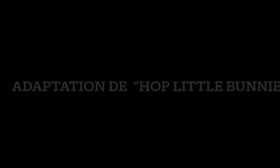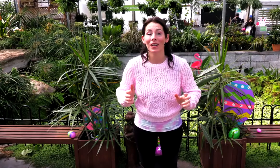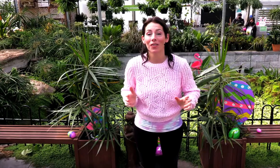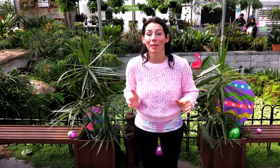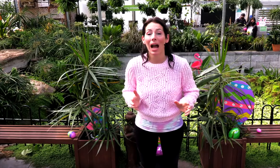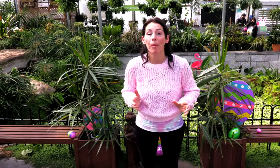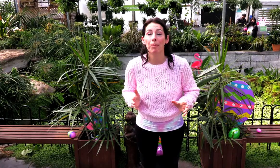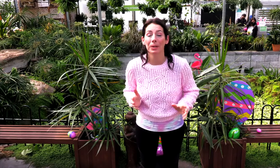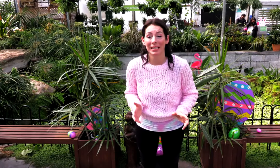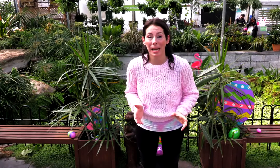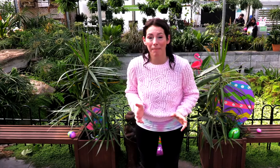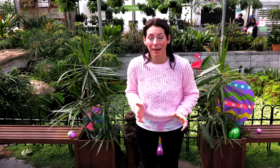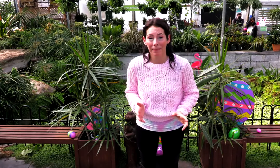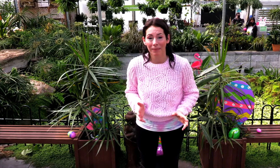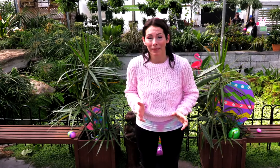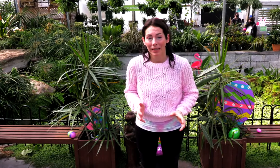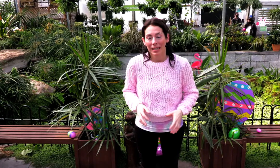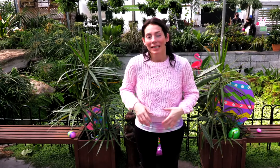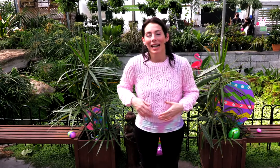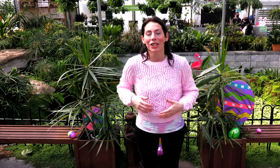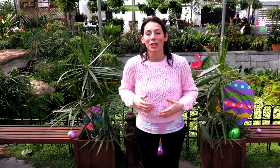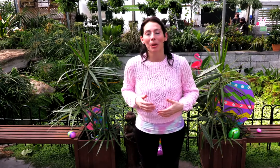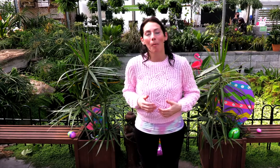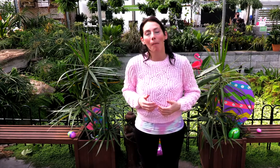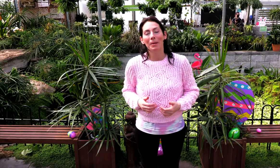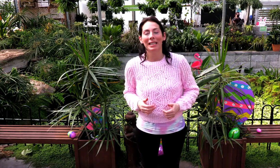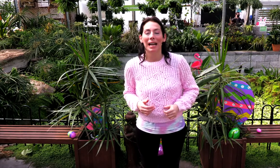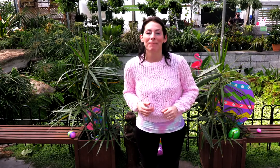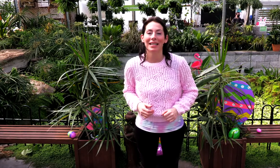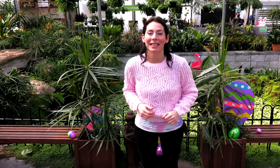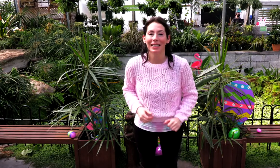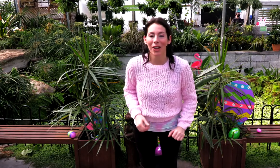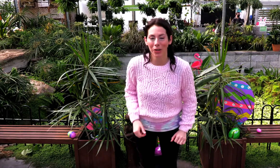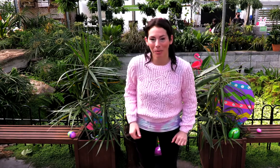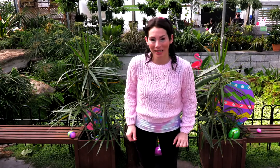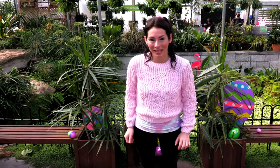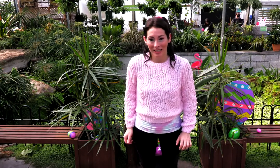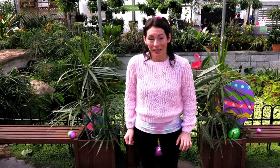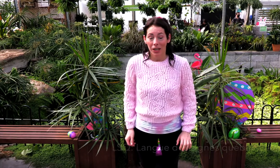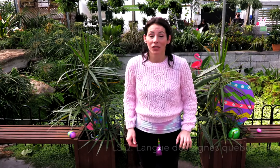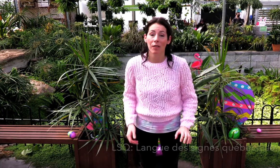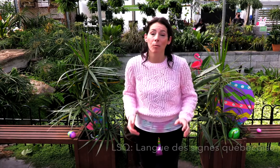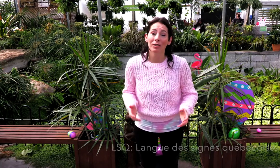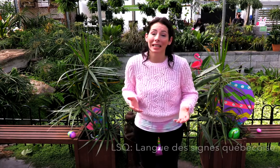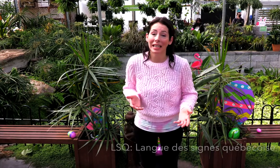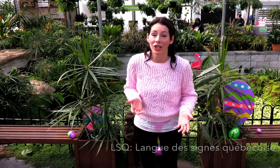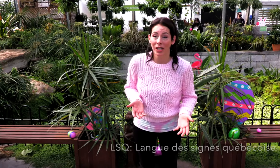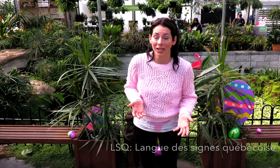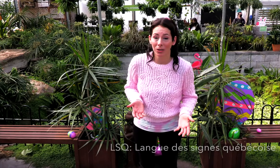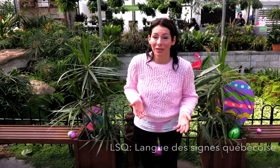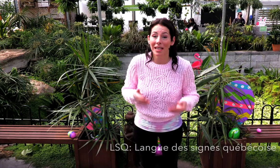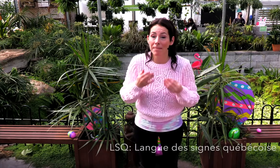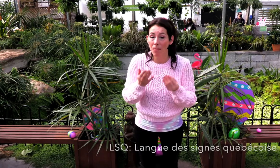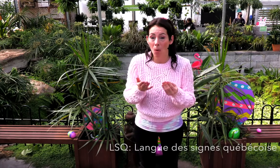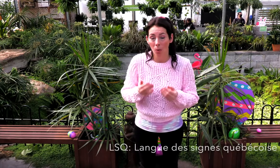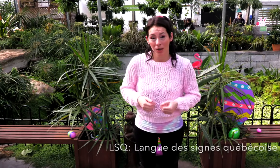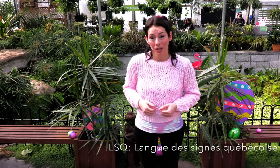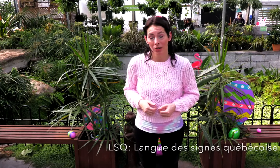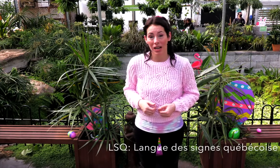... ... ... ... C'est la chanson « Mon petit lapin s'est endormi ». Je vais vous montrer les gestes des mots de la